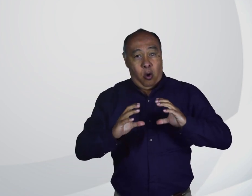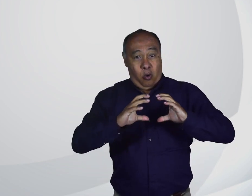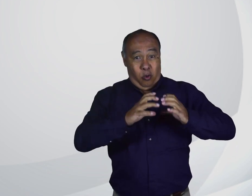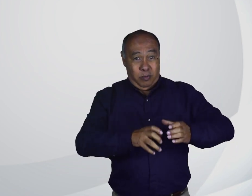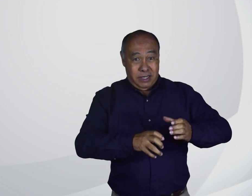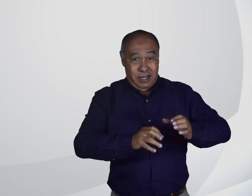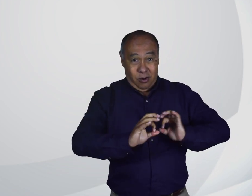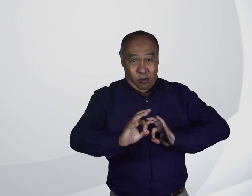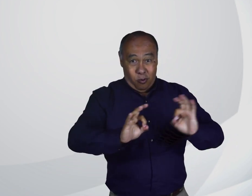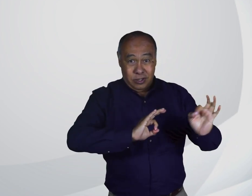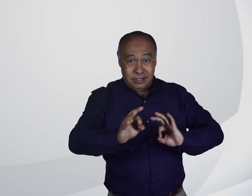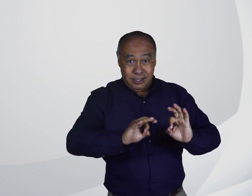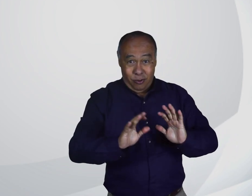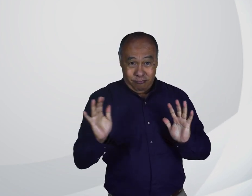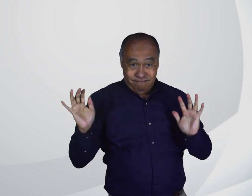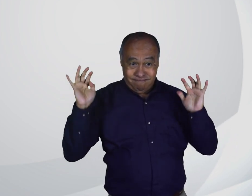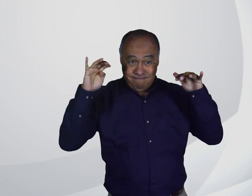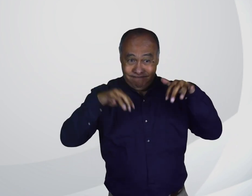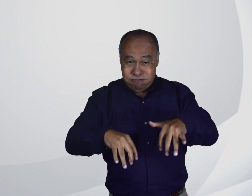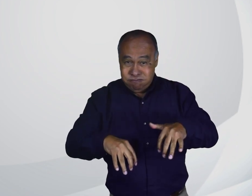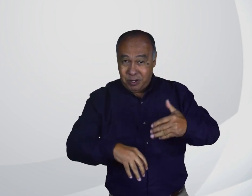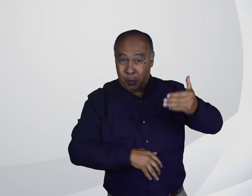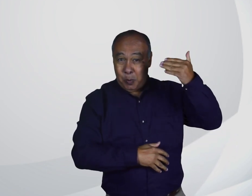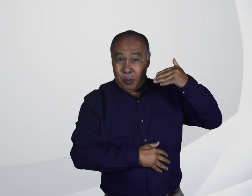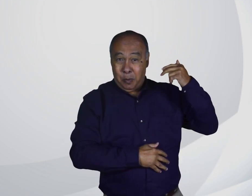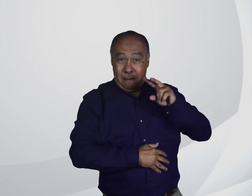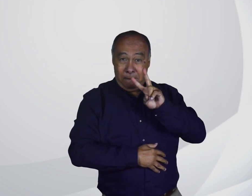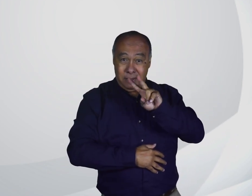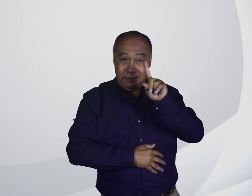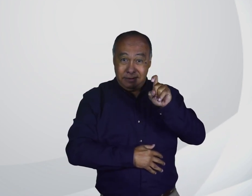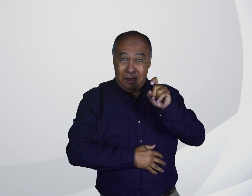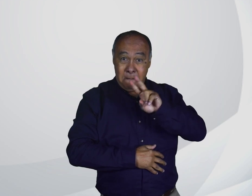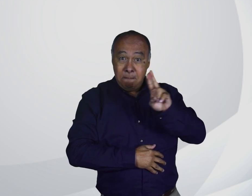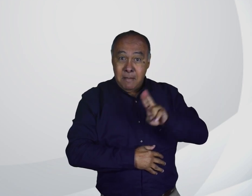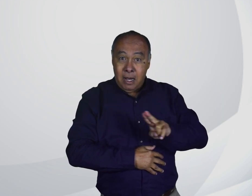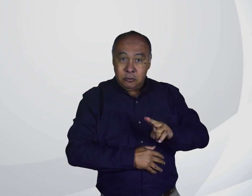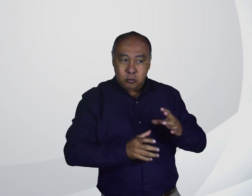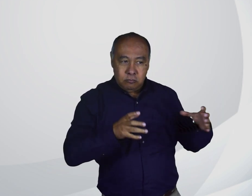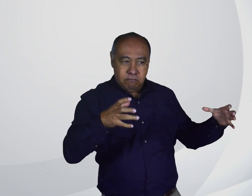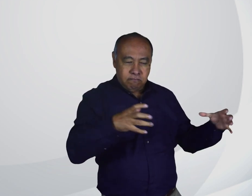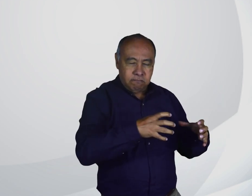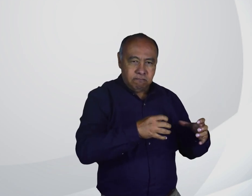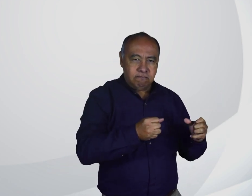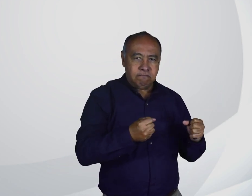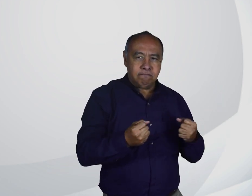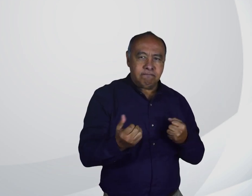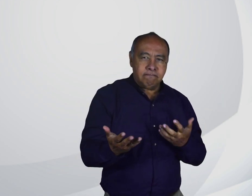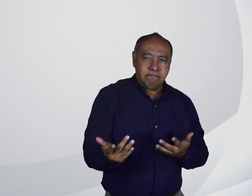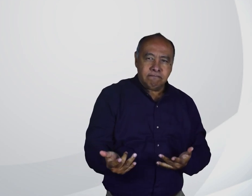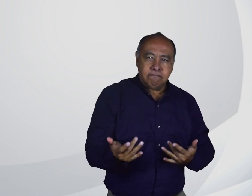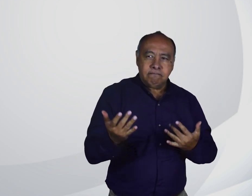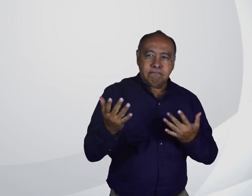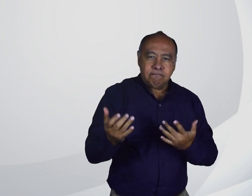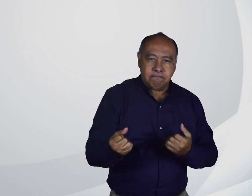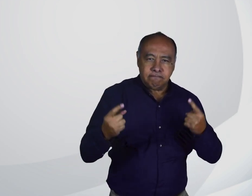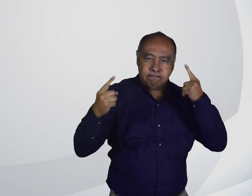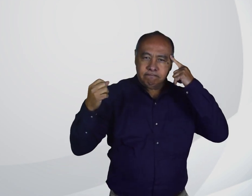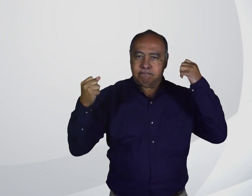El Comité Organizador del plantón del pasado 26 de marzo aún espera